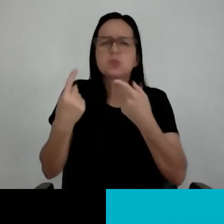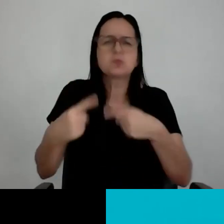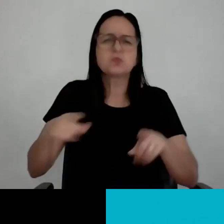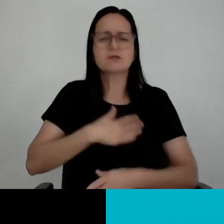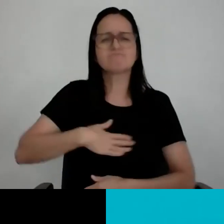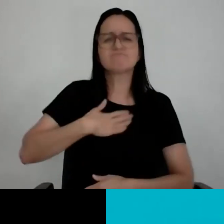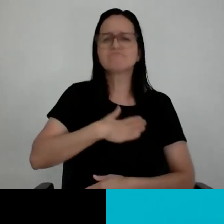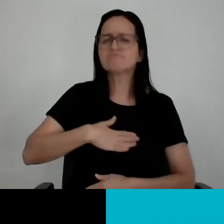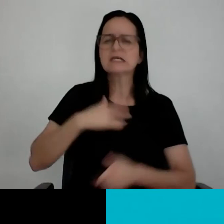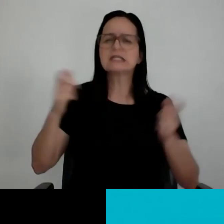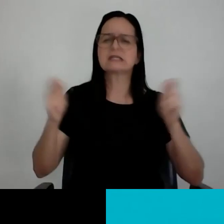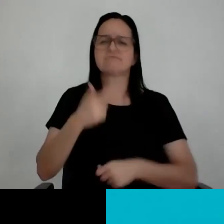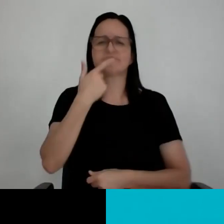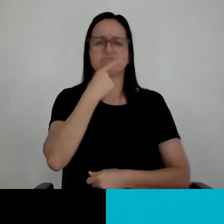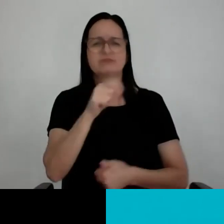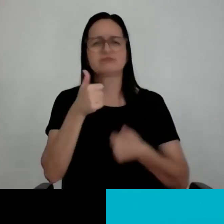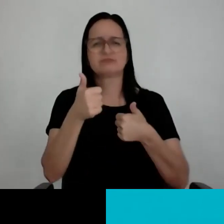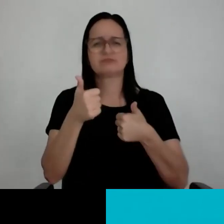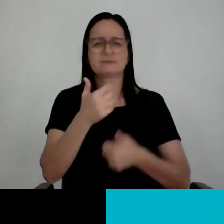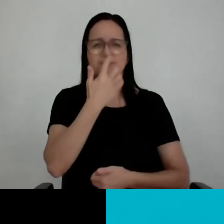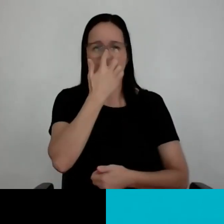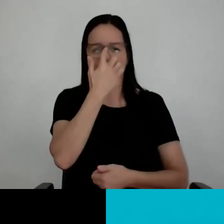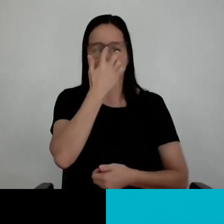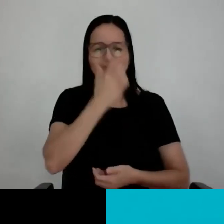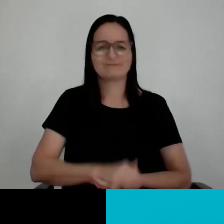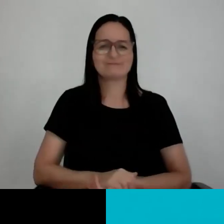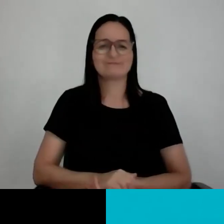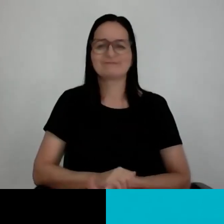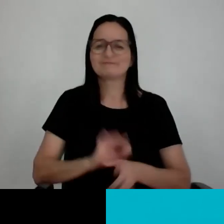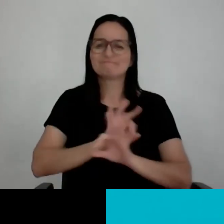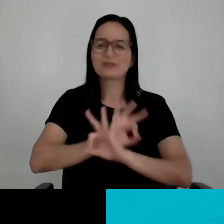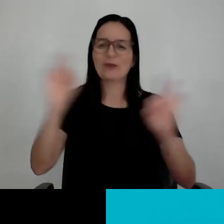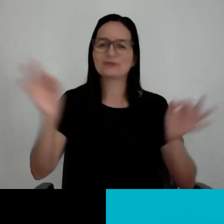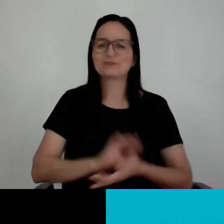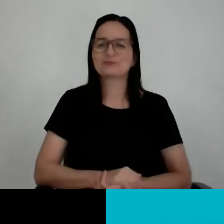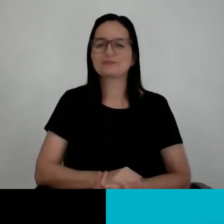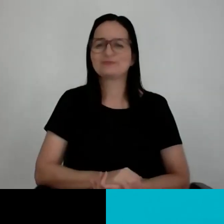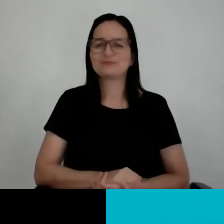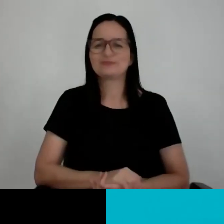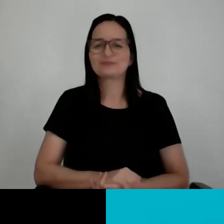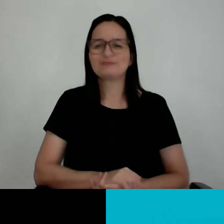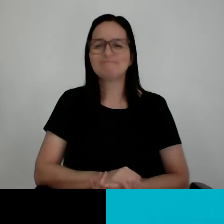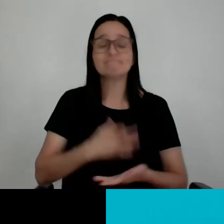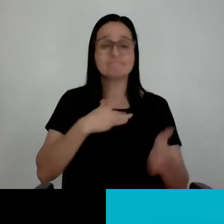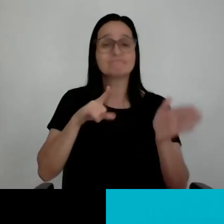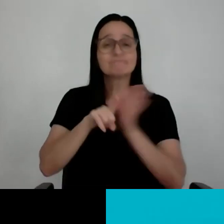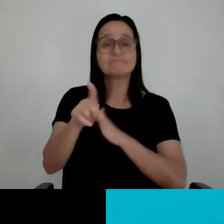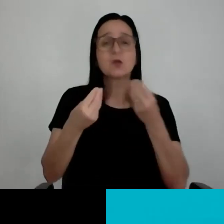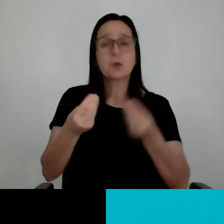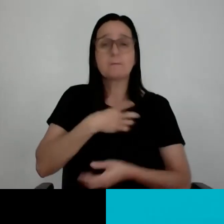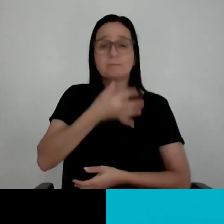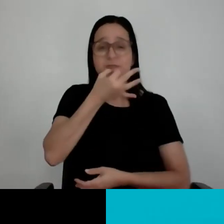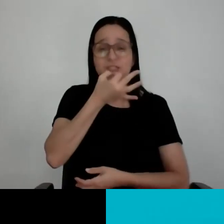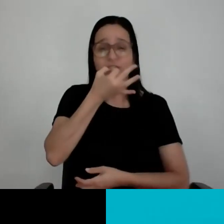certo. Ótimo. Última pergunta aqui para a gente finalizar. Ele quer saber qual é a sua dica para quem está na faculdade de